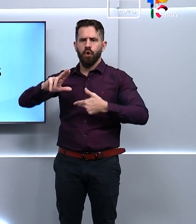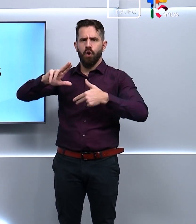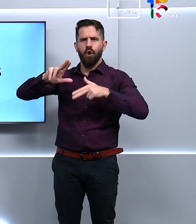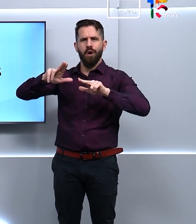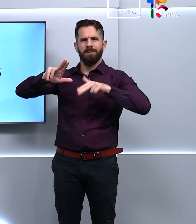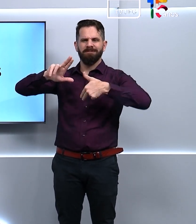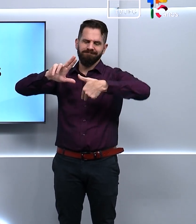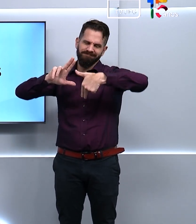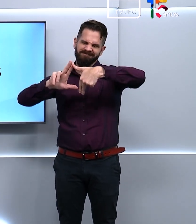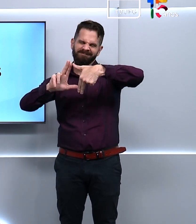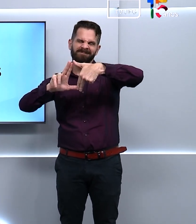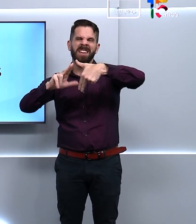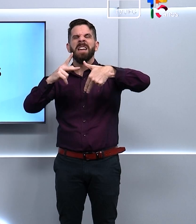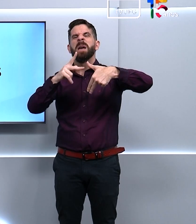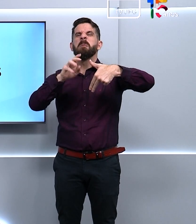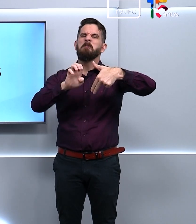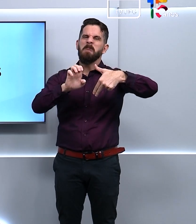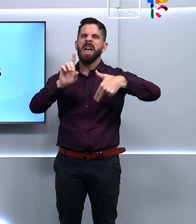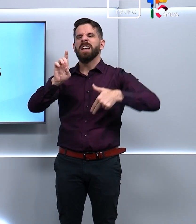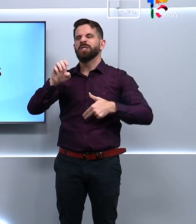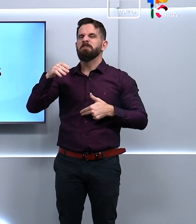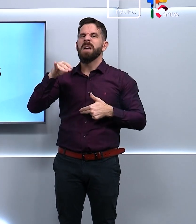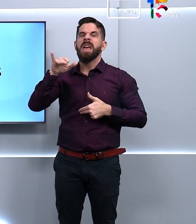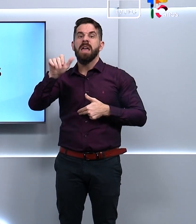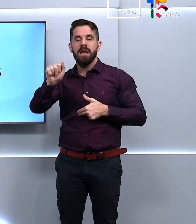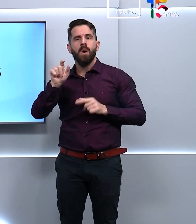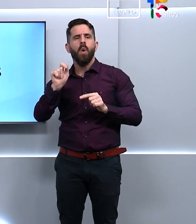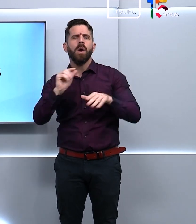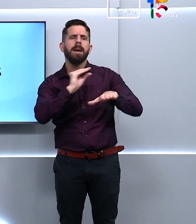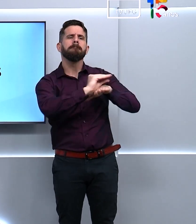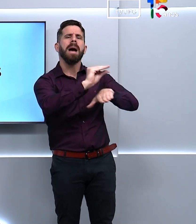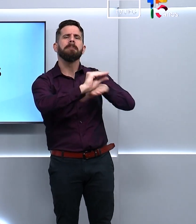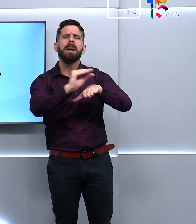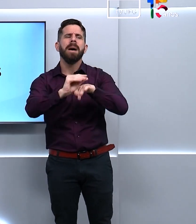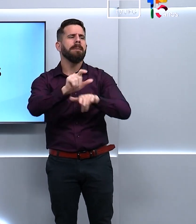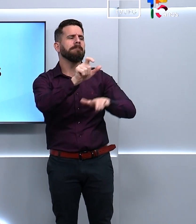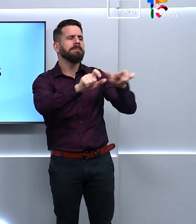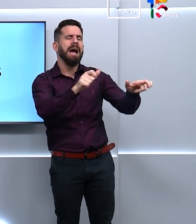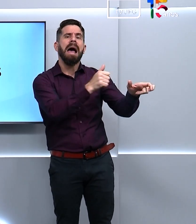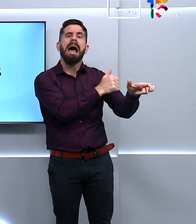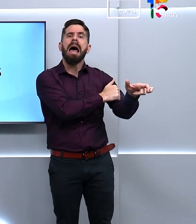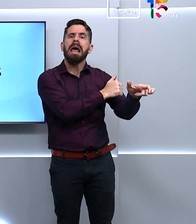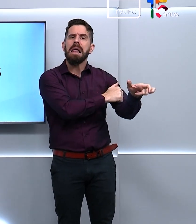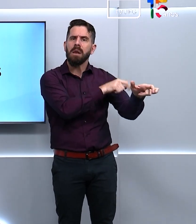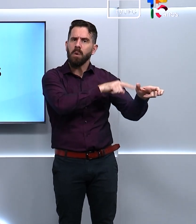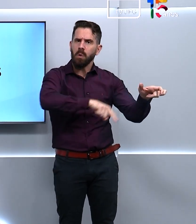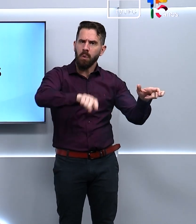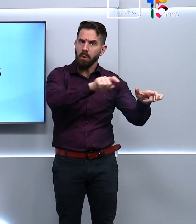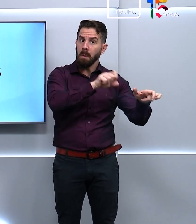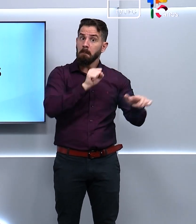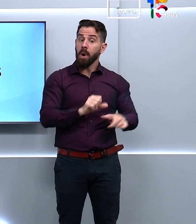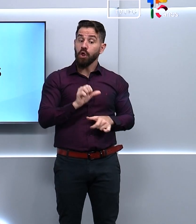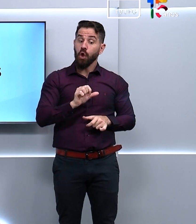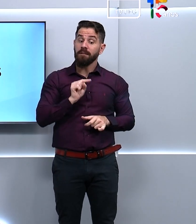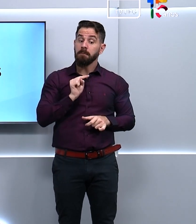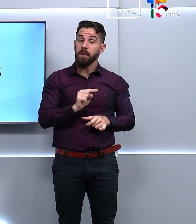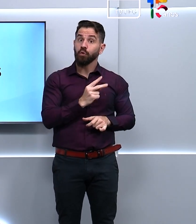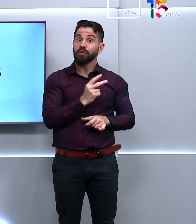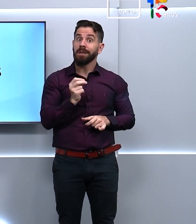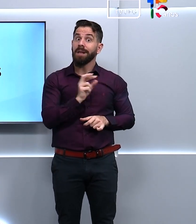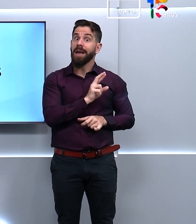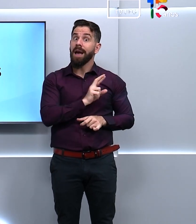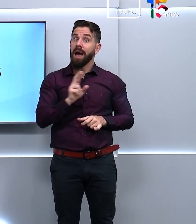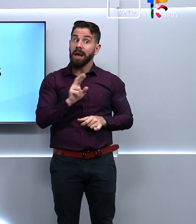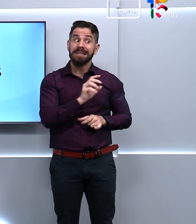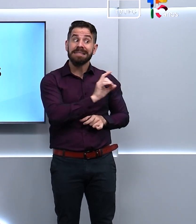alunos do ensino médio público. Ele pode chegar a R$ 9.200 por aluno nos três